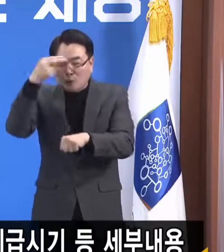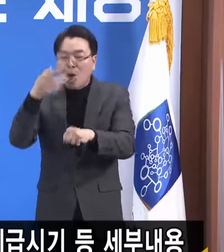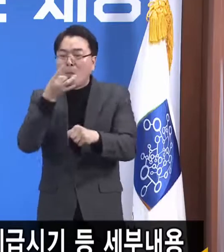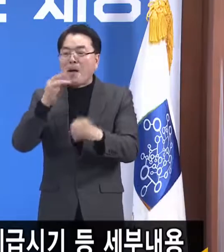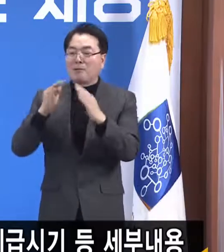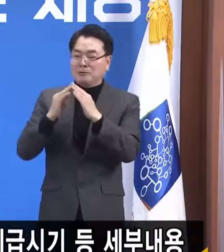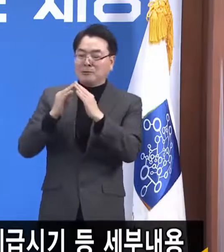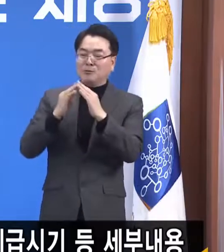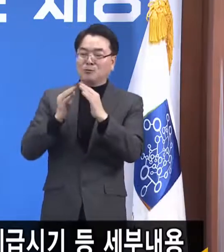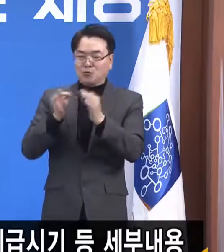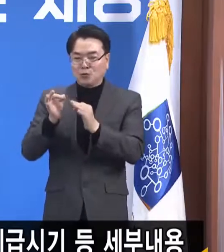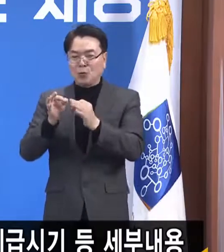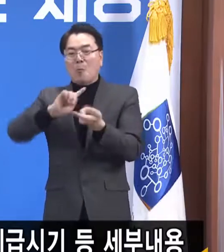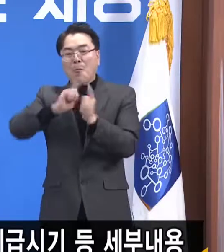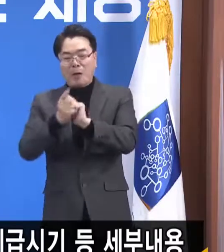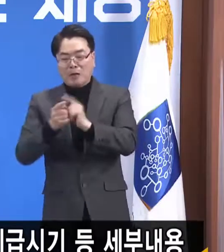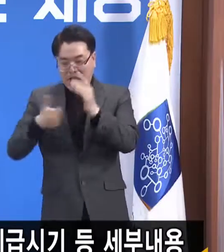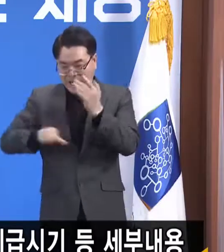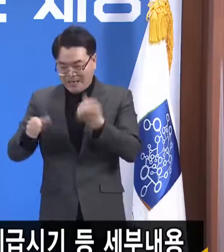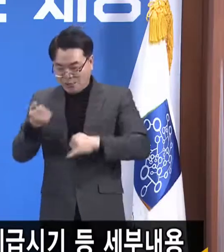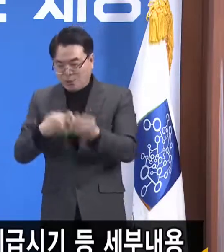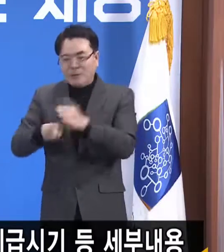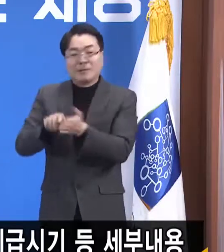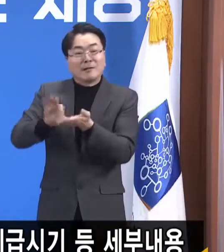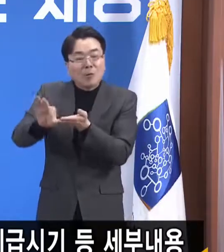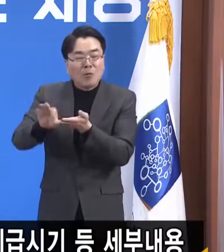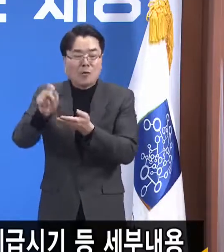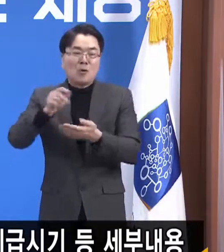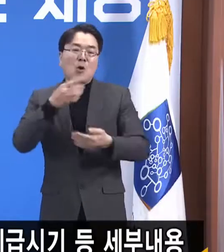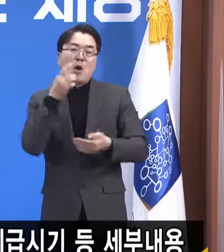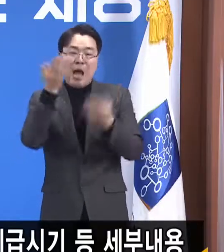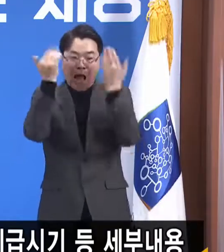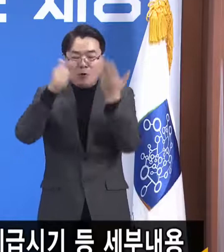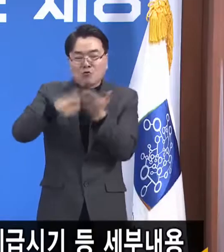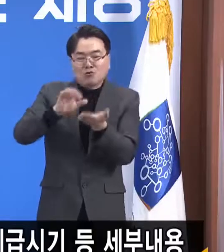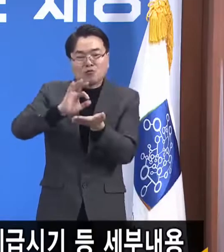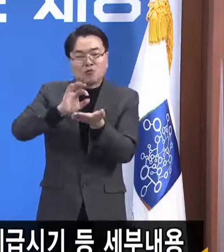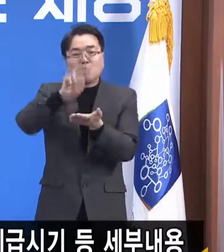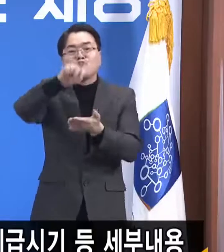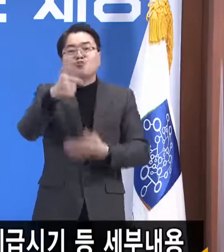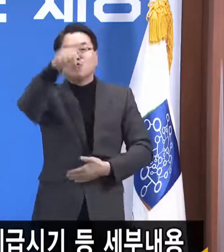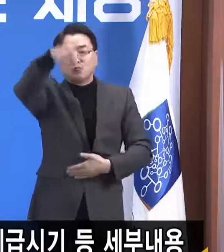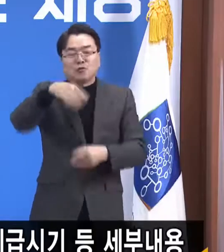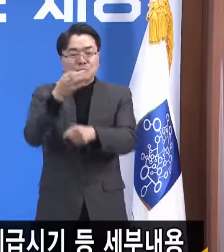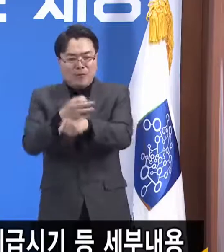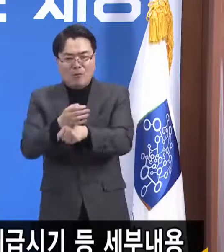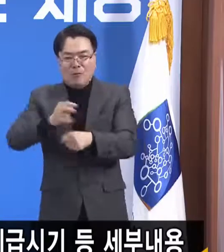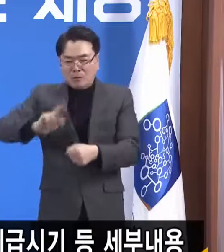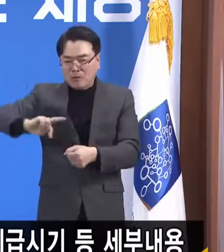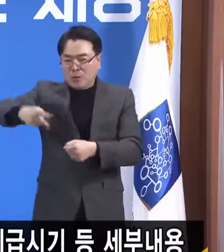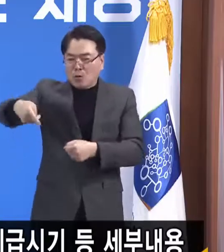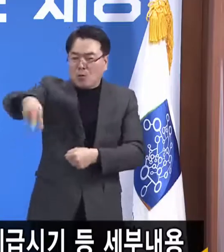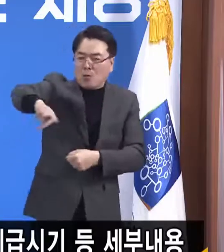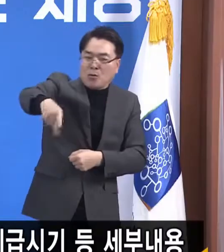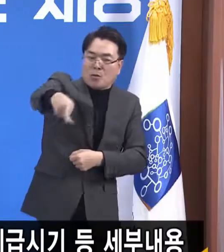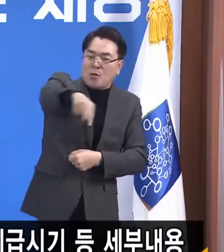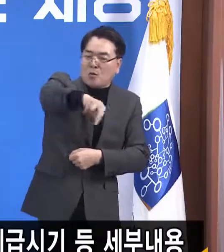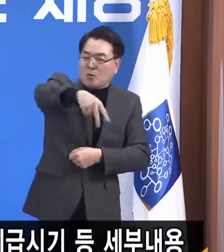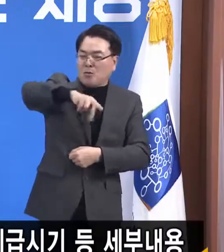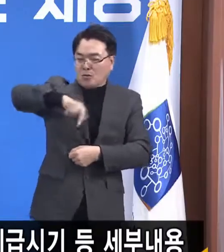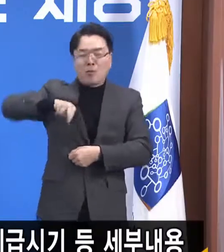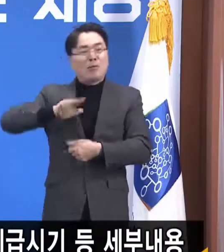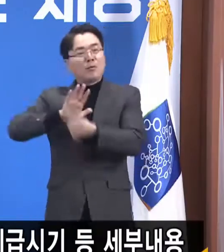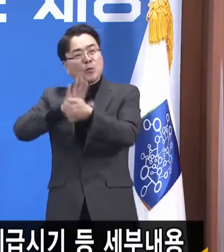아이들 용돈도 주고 문방구점이 살고 문방구점 주인은 다시 옷도 사고 그렇게 돈이 돌고 도는 거죠.